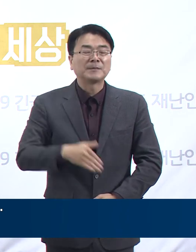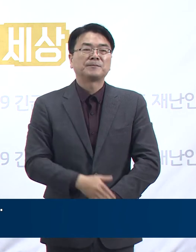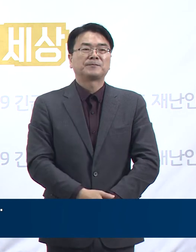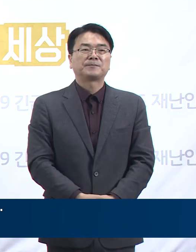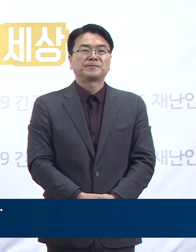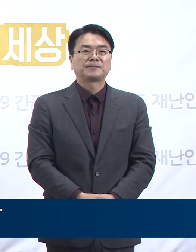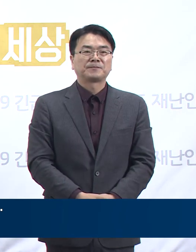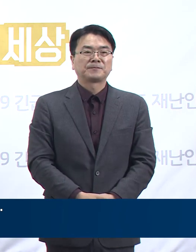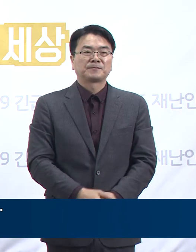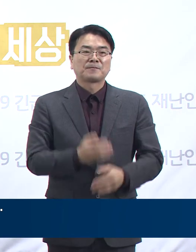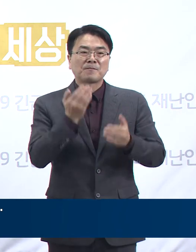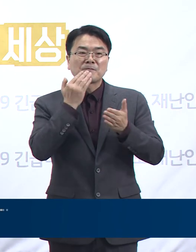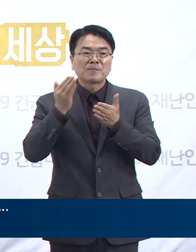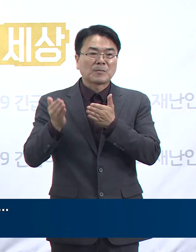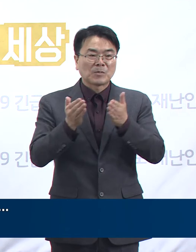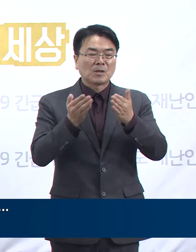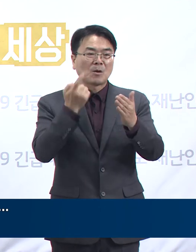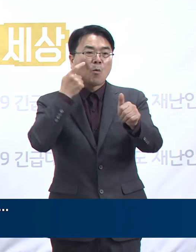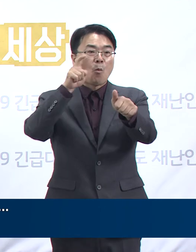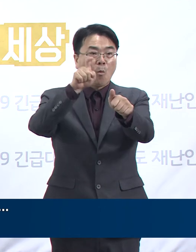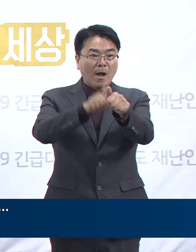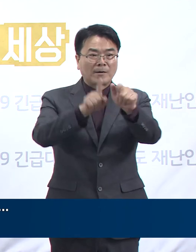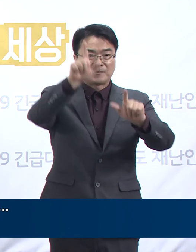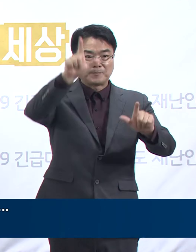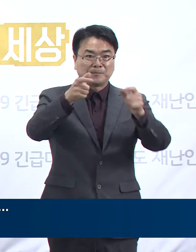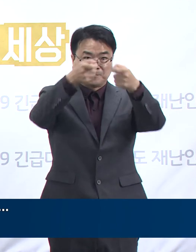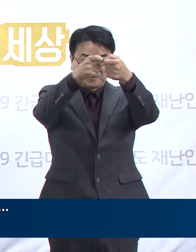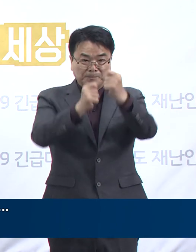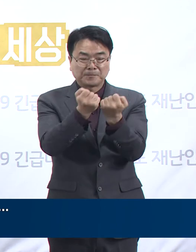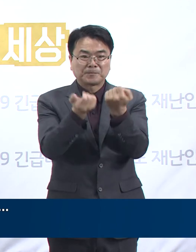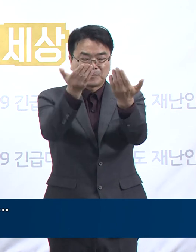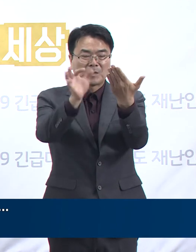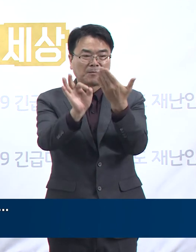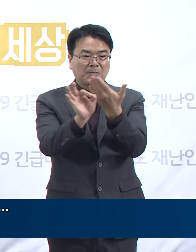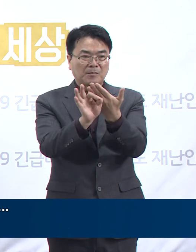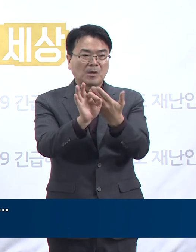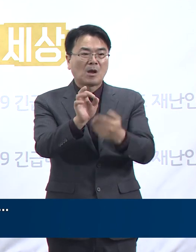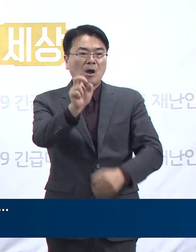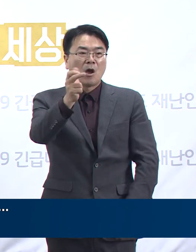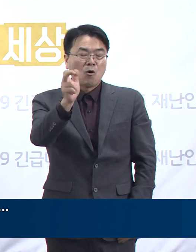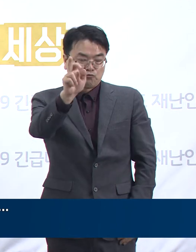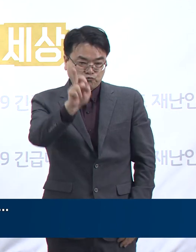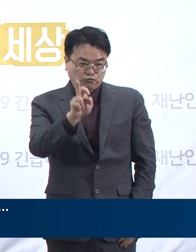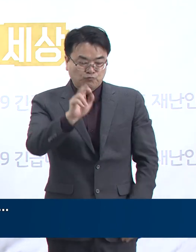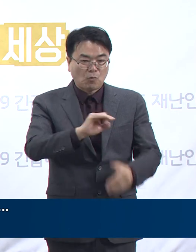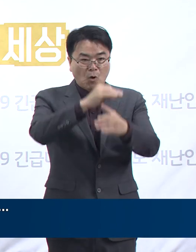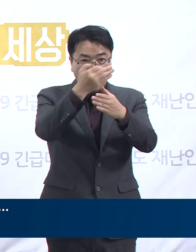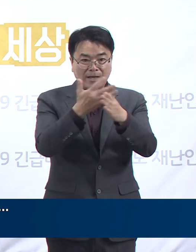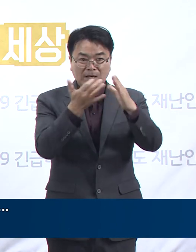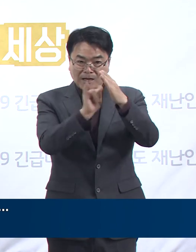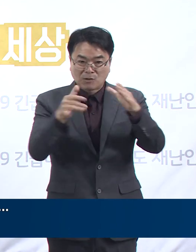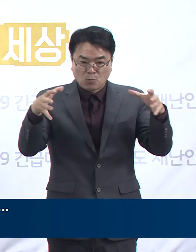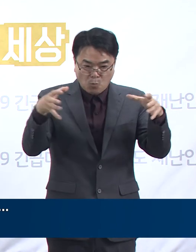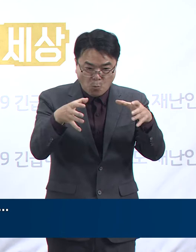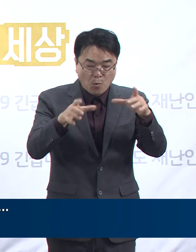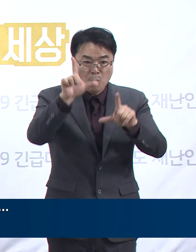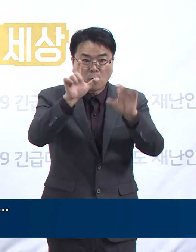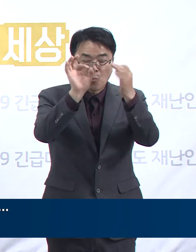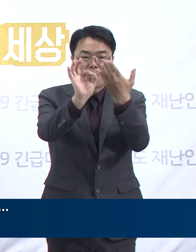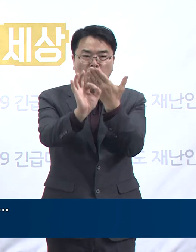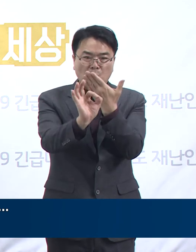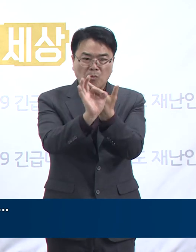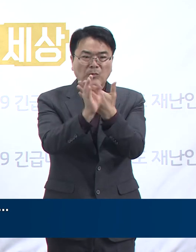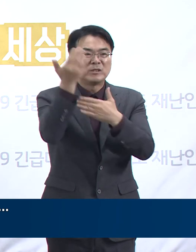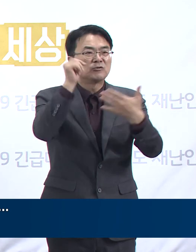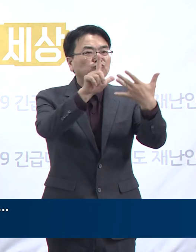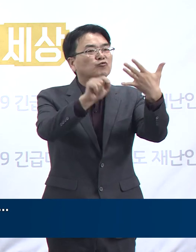도내 주요 확진 상황에 대해서 말씀드리겠습니다. 먼저 군포 안양시 가족 모임 관련 확진 상황입니다. 지난